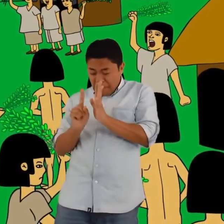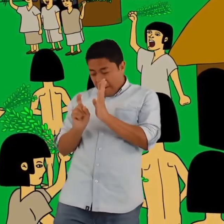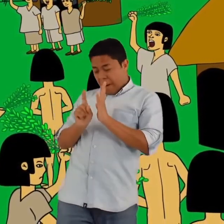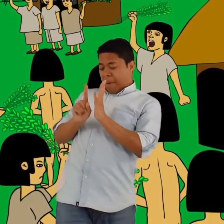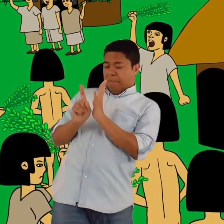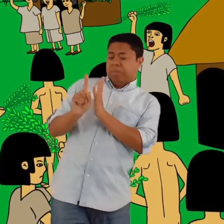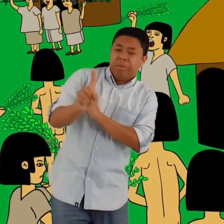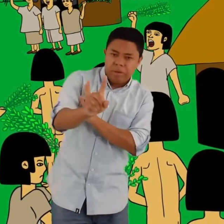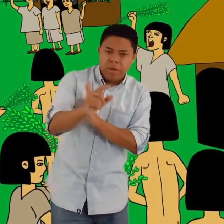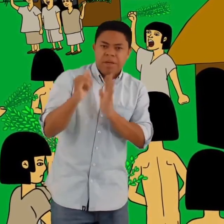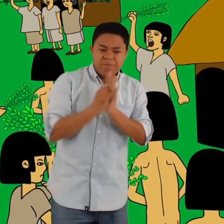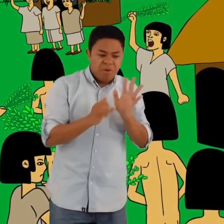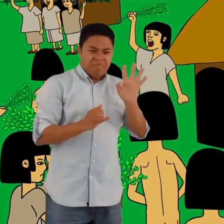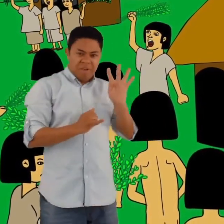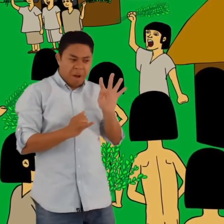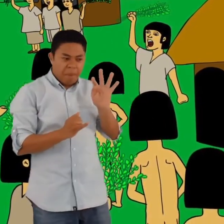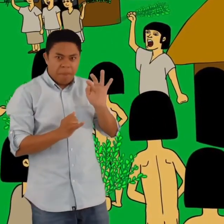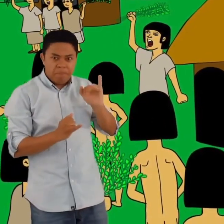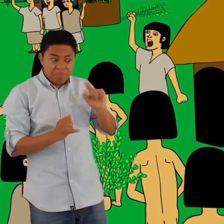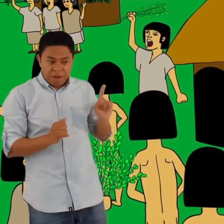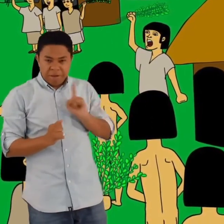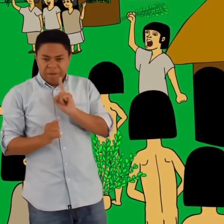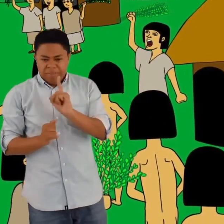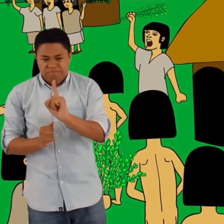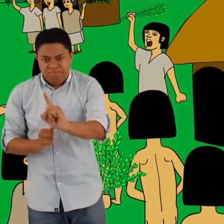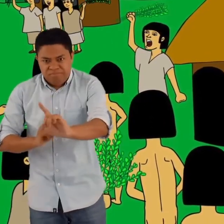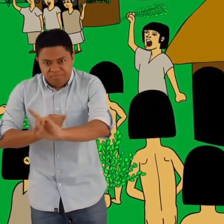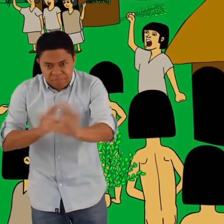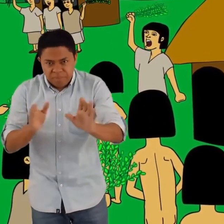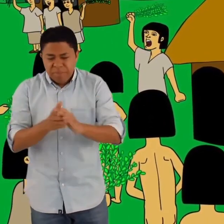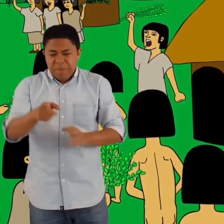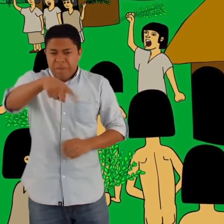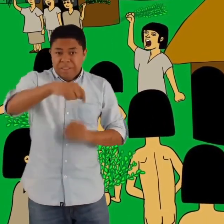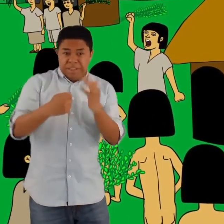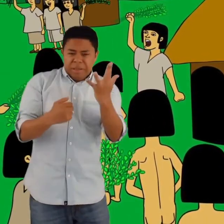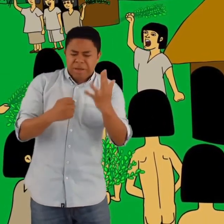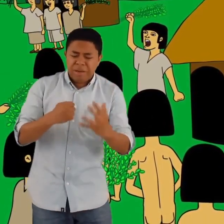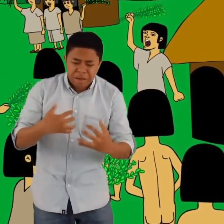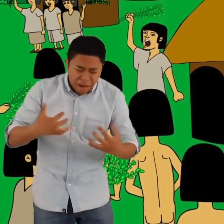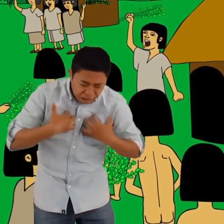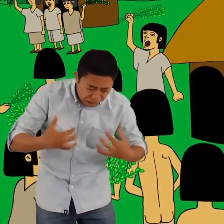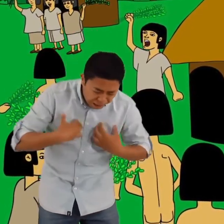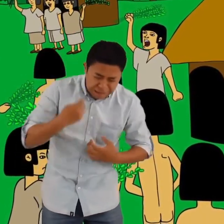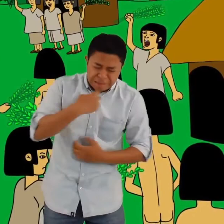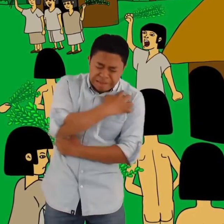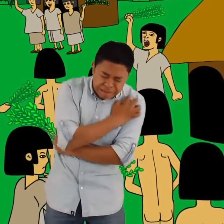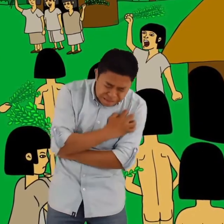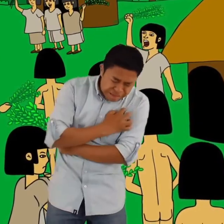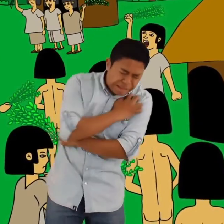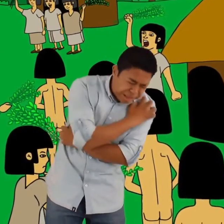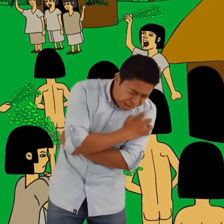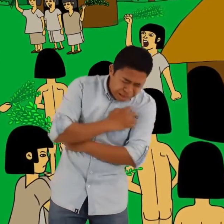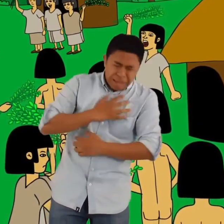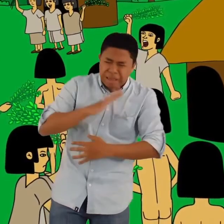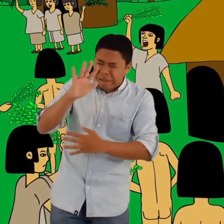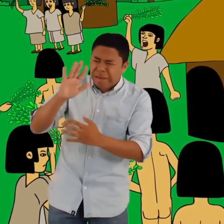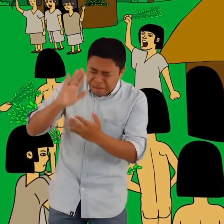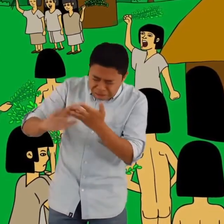Al terminar los cinco jefes se quejaban de las ronchas rojas y el picazón en todo el cuerpo. Lloraban y